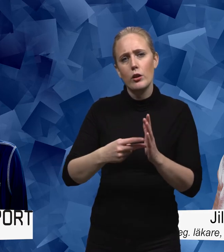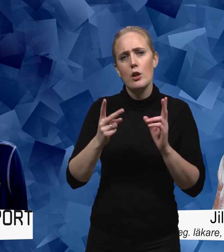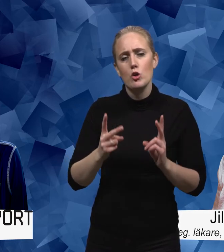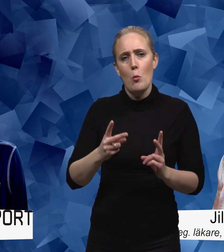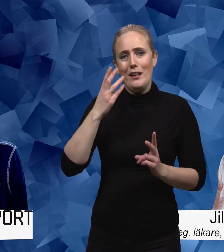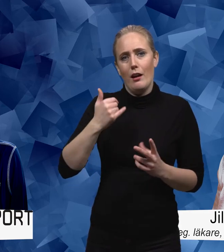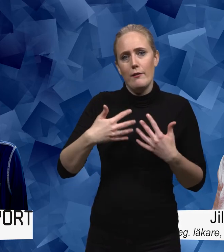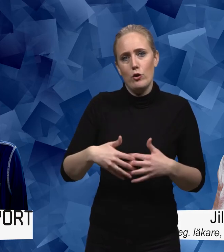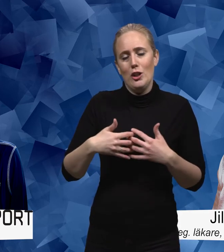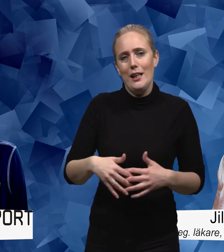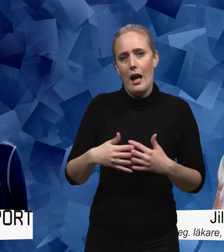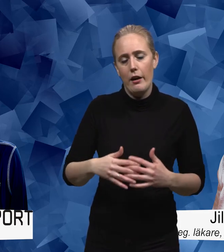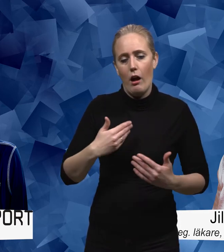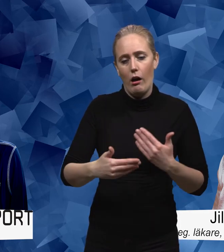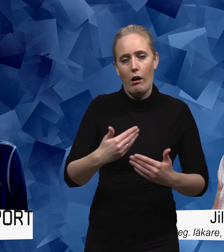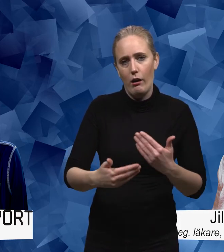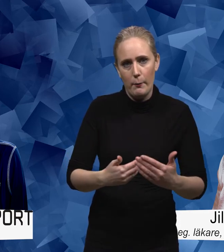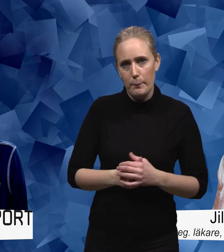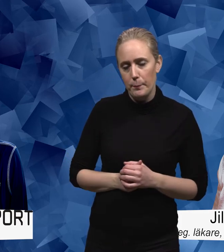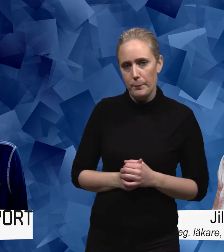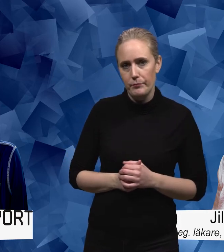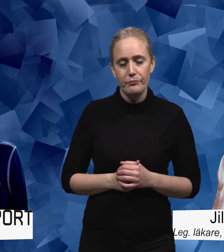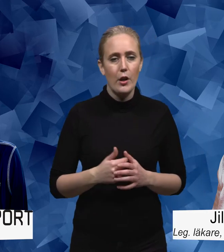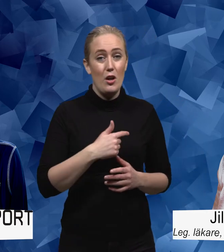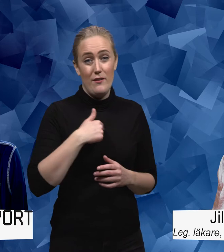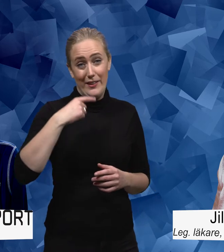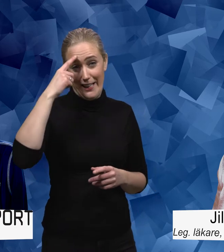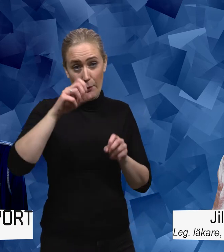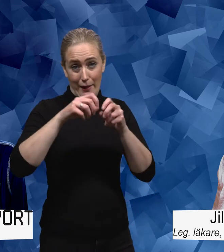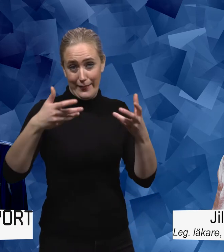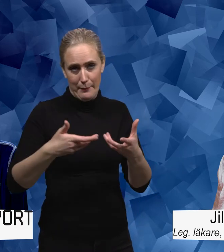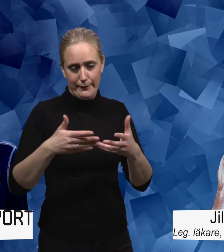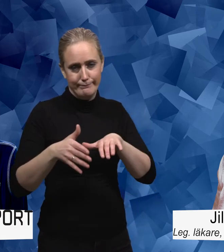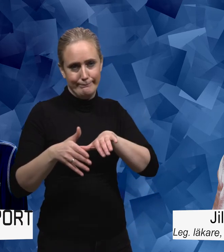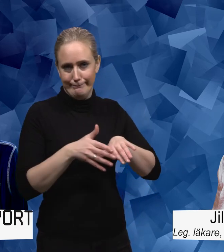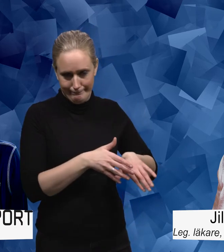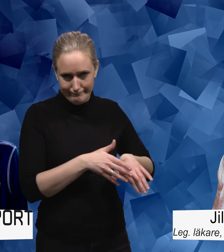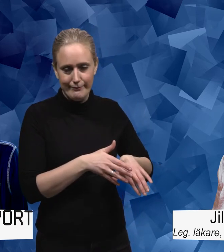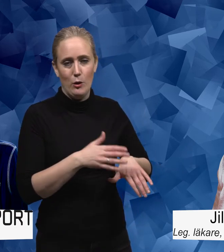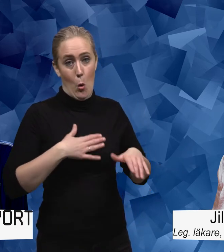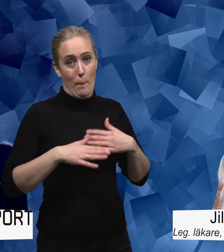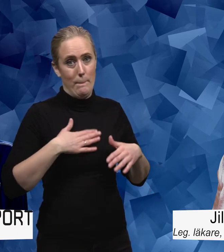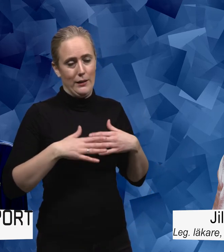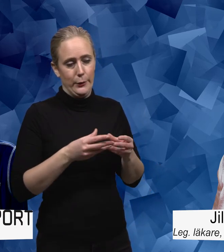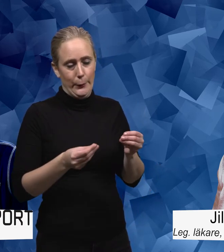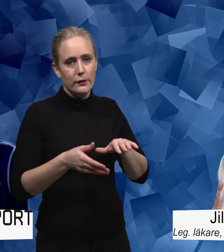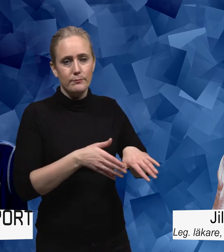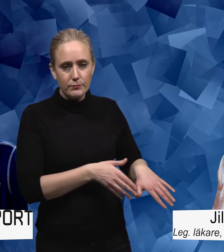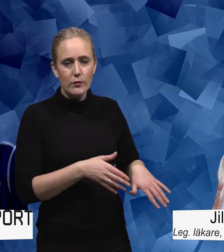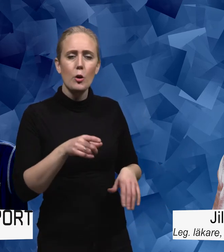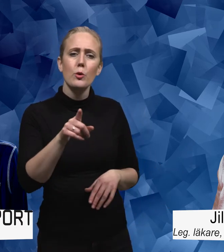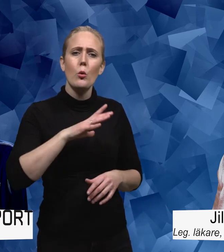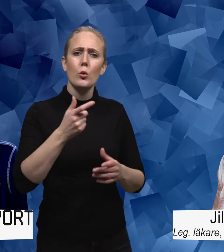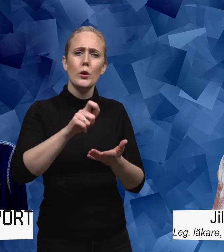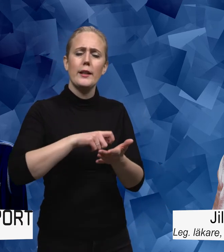vidmakthållande även fast det ser annorlunda ut om vi bortser från coronapandemin vilket jag hoppas att vi snart kan göra har du några bra tips på hur vi ska